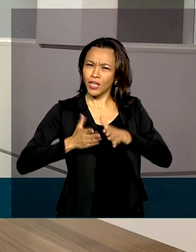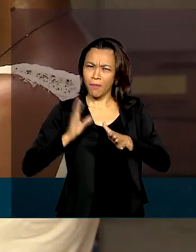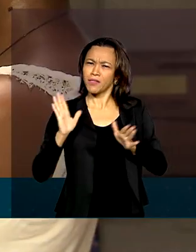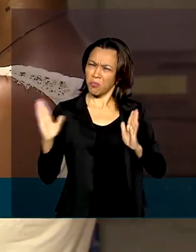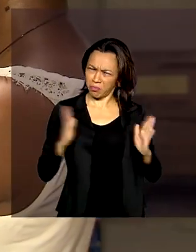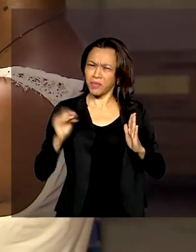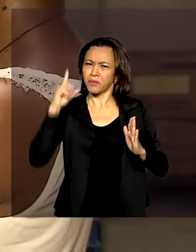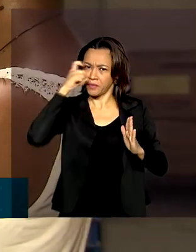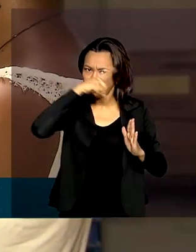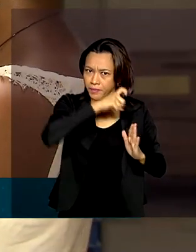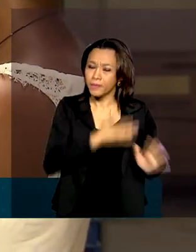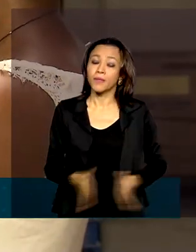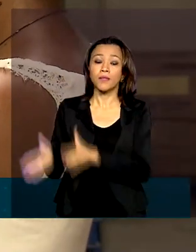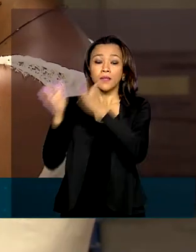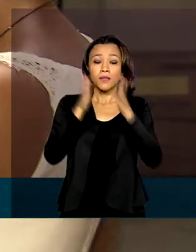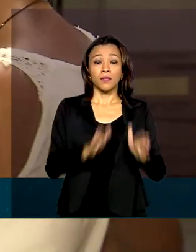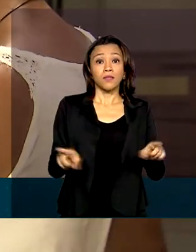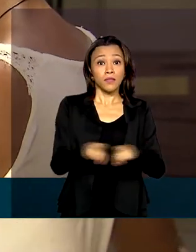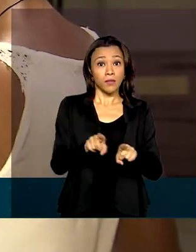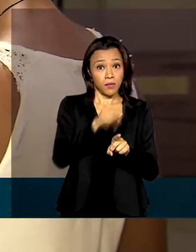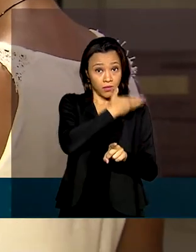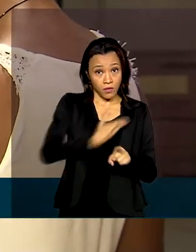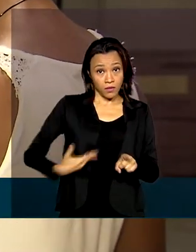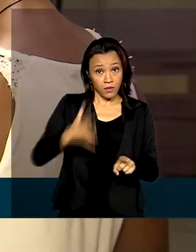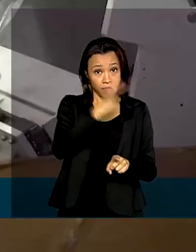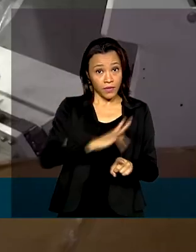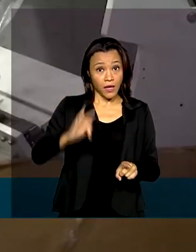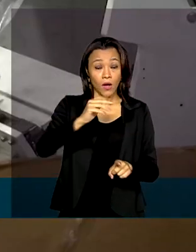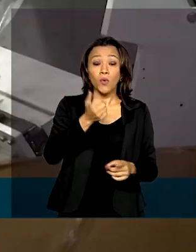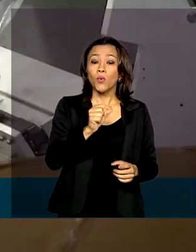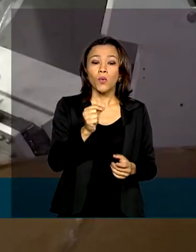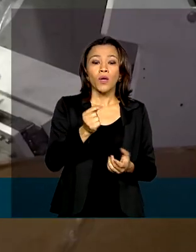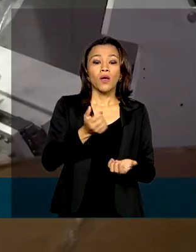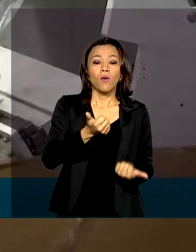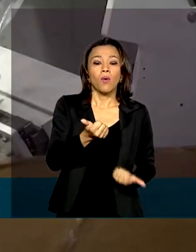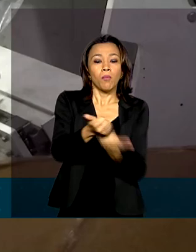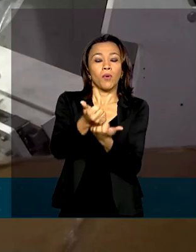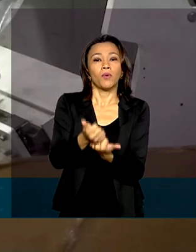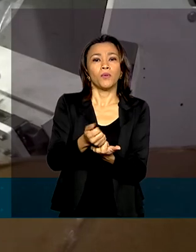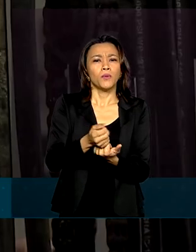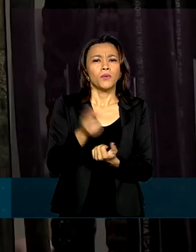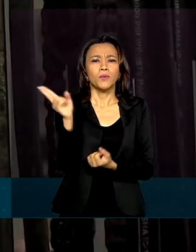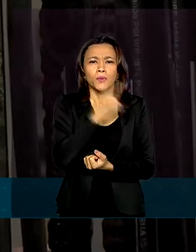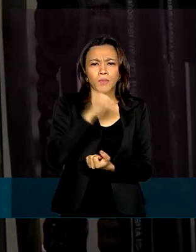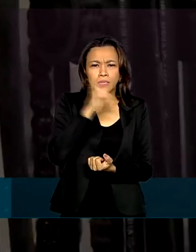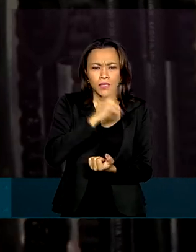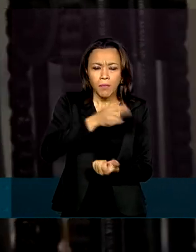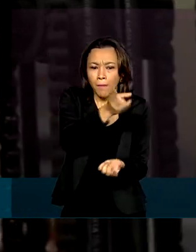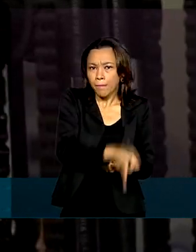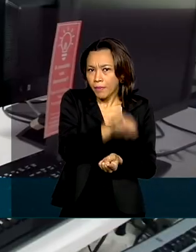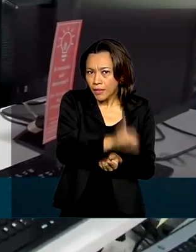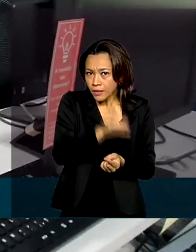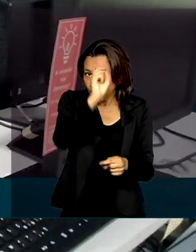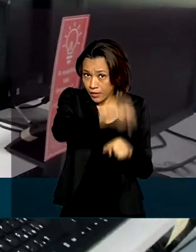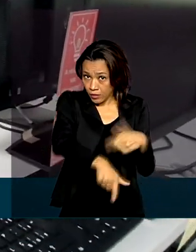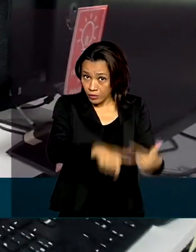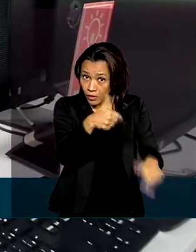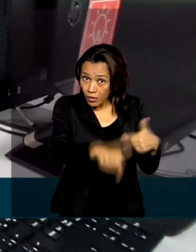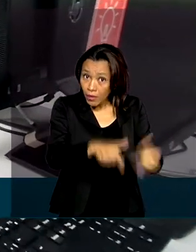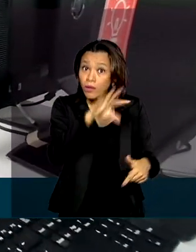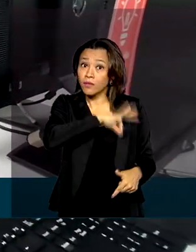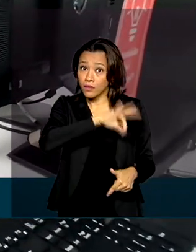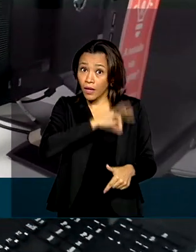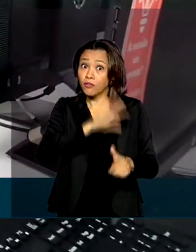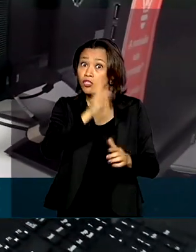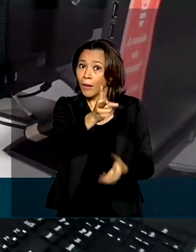difícil. O governo lançou também o benefício emergencial de preservação do emprego e da renda, que já ajudou a preservar